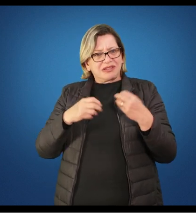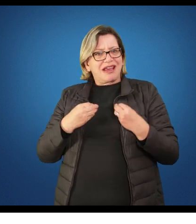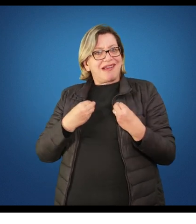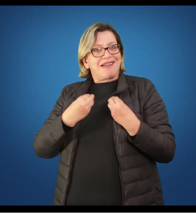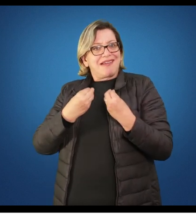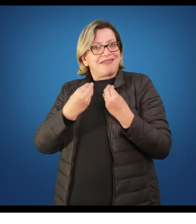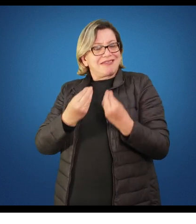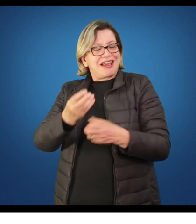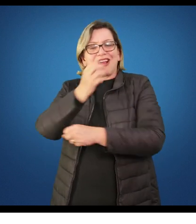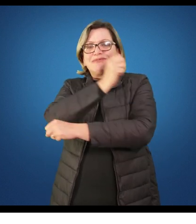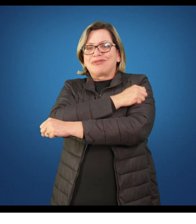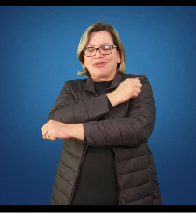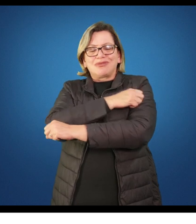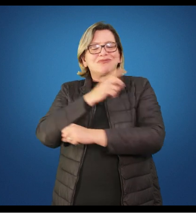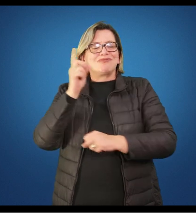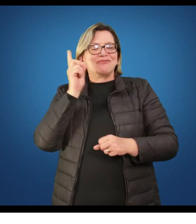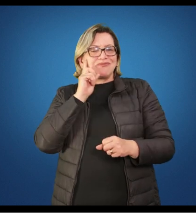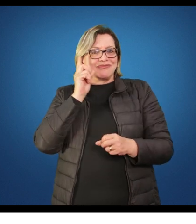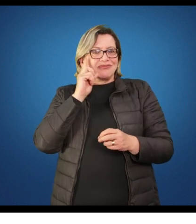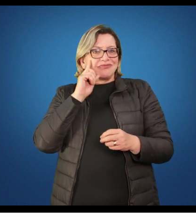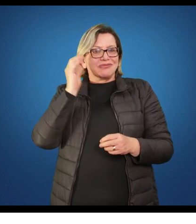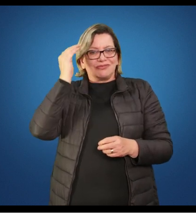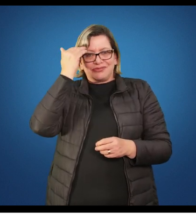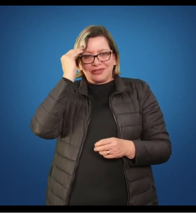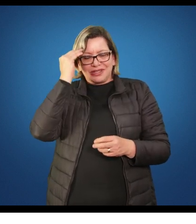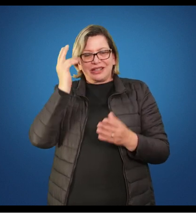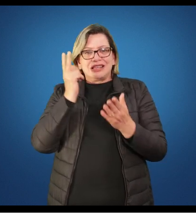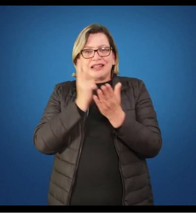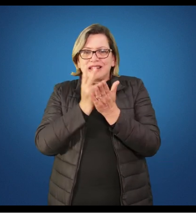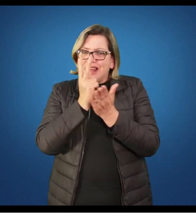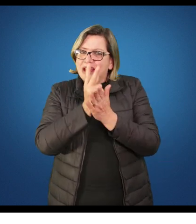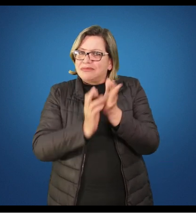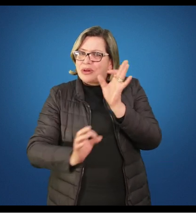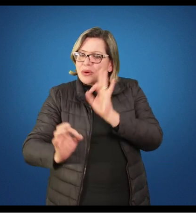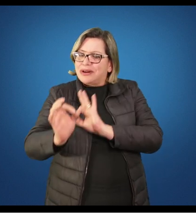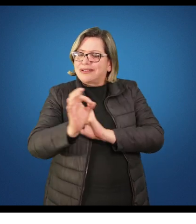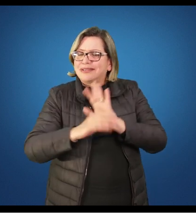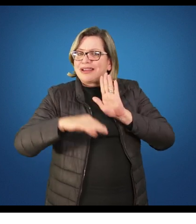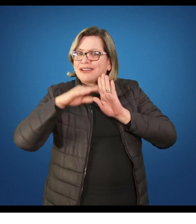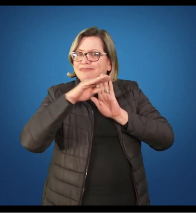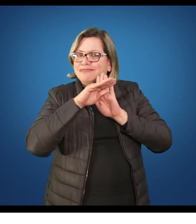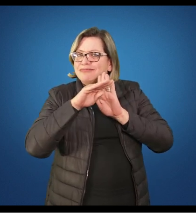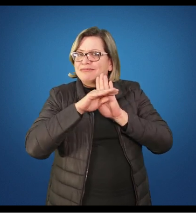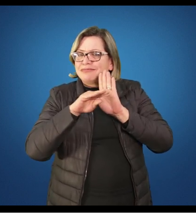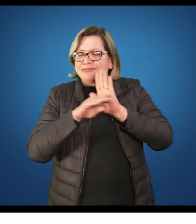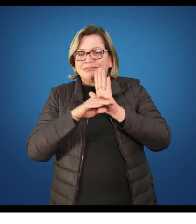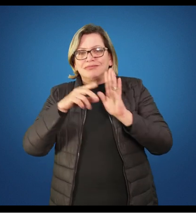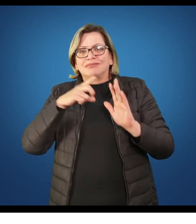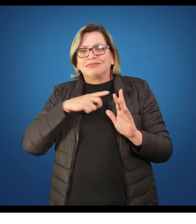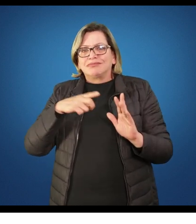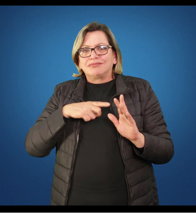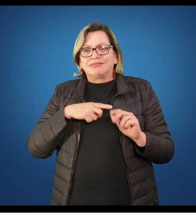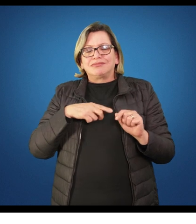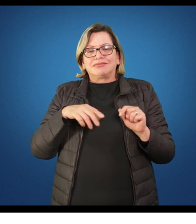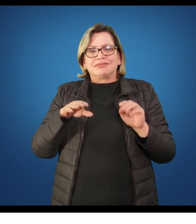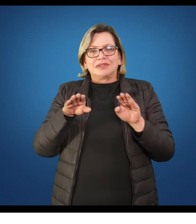isso para o cotidiano da aula da educação física, sempre de maneira organizada, planejada e sempre de maneira